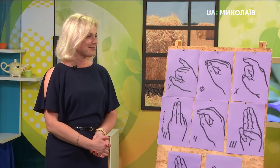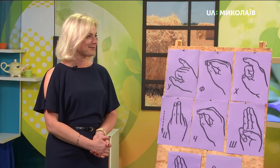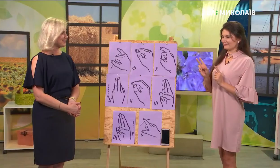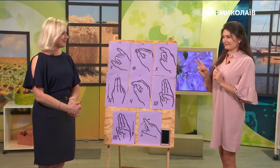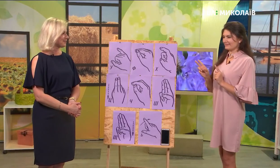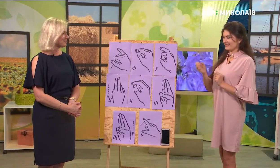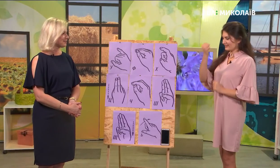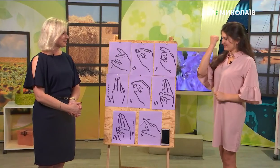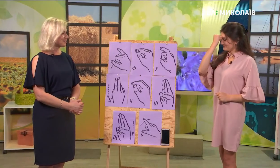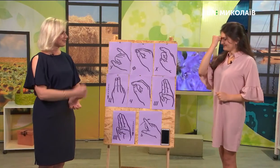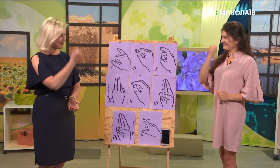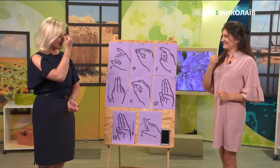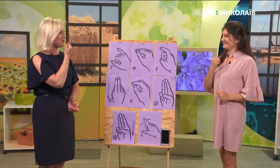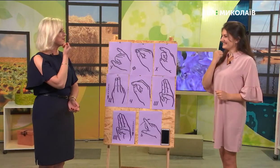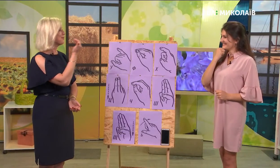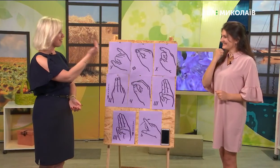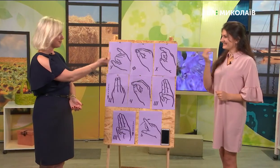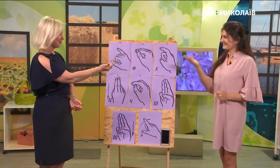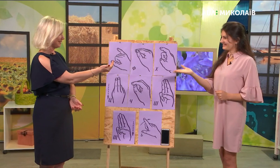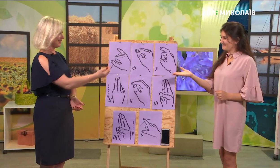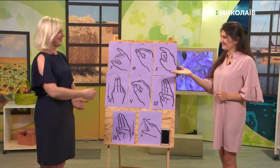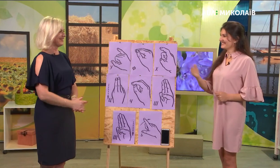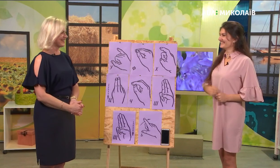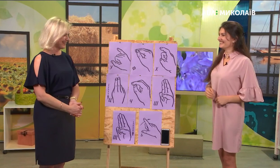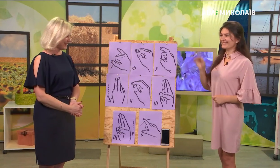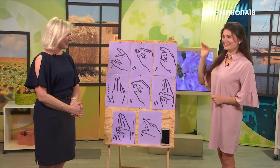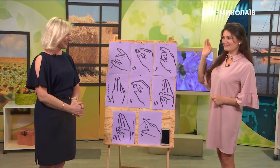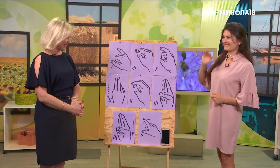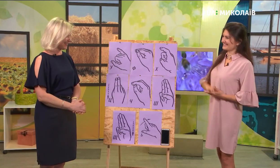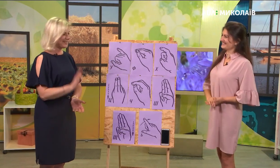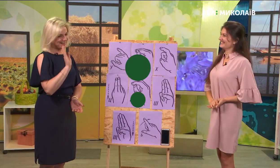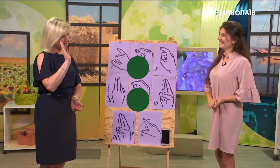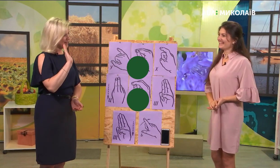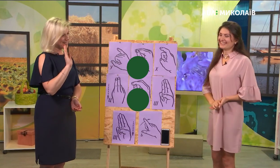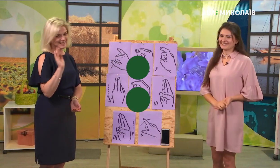вам. Дякую. Дякую вам. Вам. До побачення. До побачення.